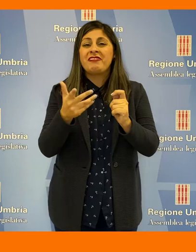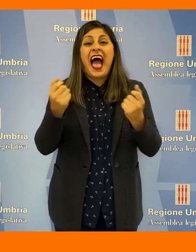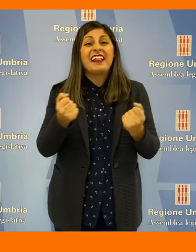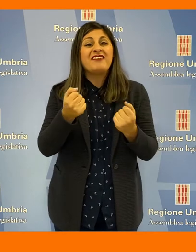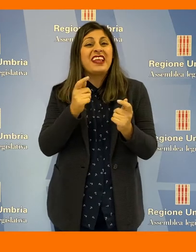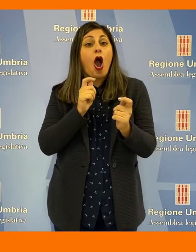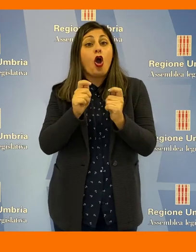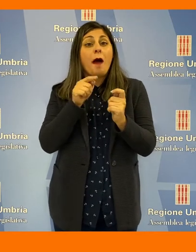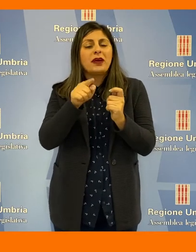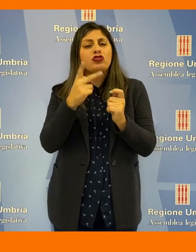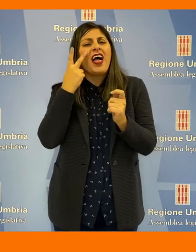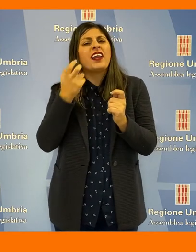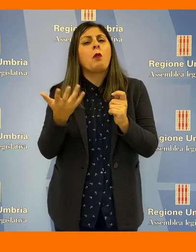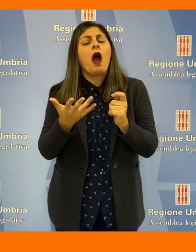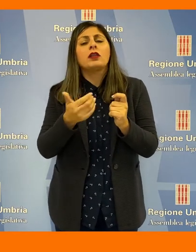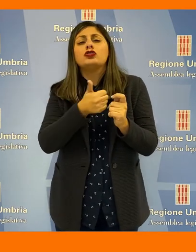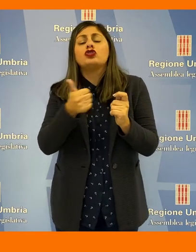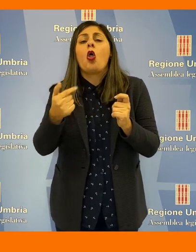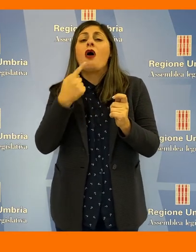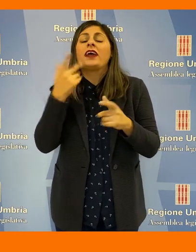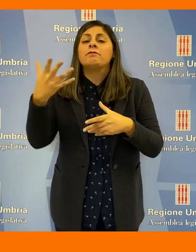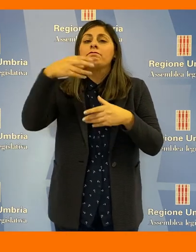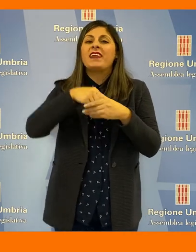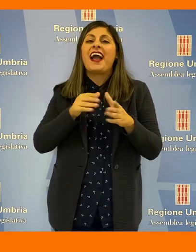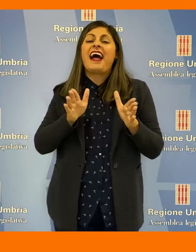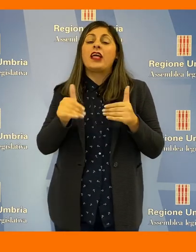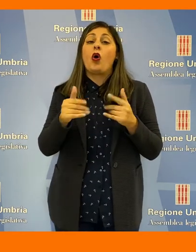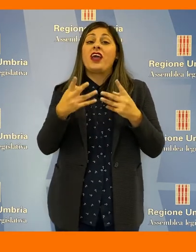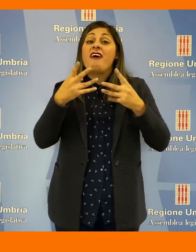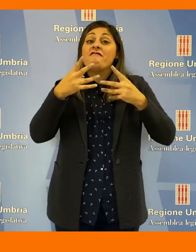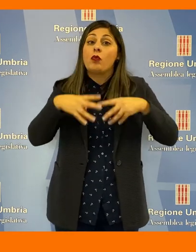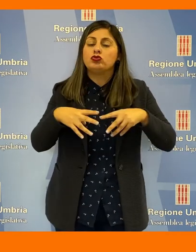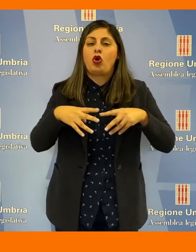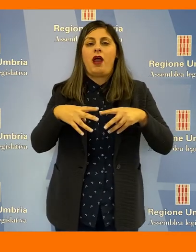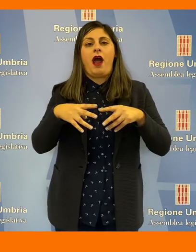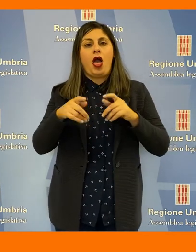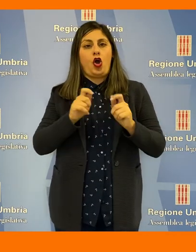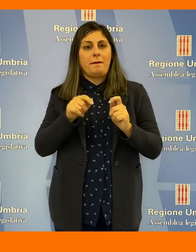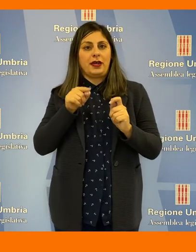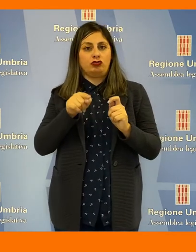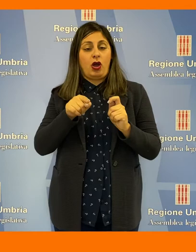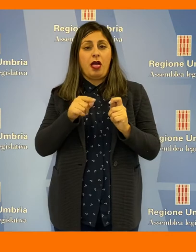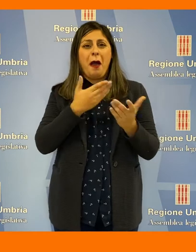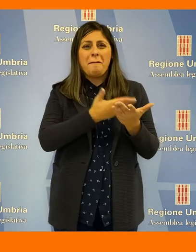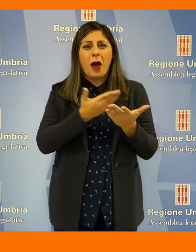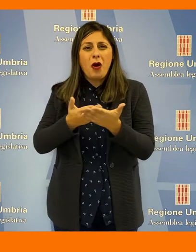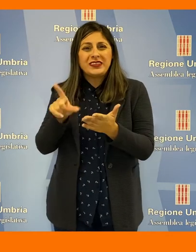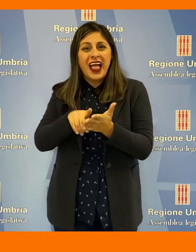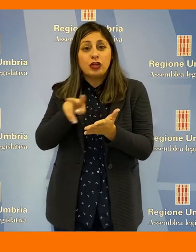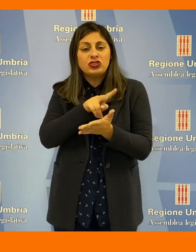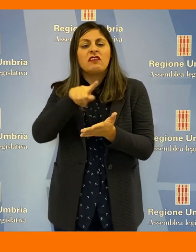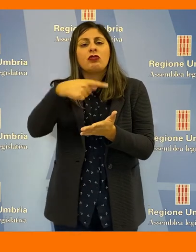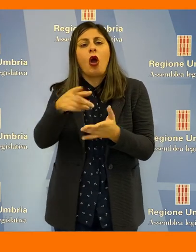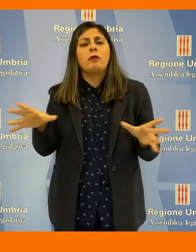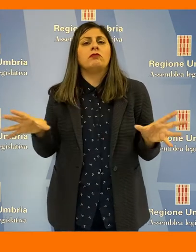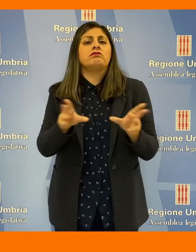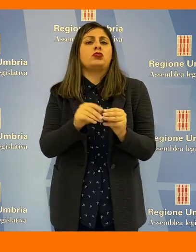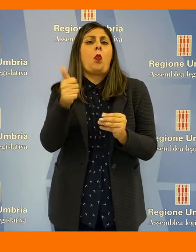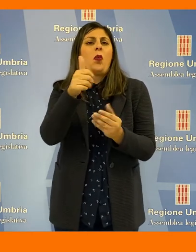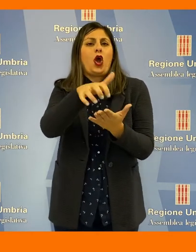riferimento delle attività commerciali riguarda quelle che rientrano nella categoria funzionale e commerciale, le due proposte legislative sono state